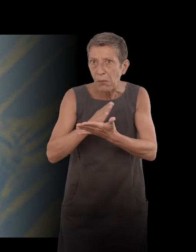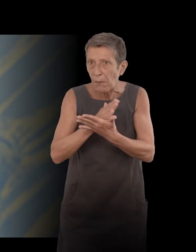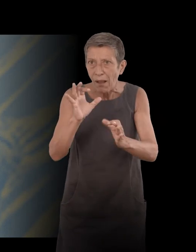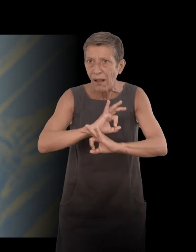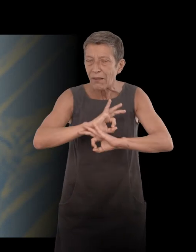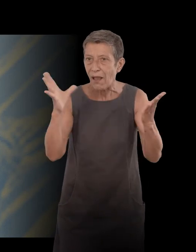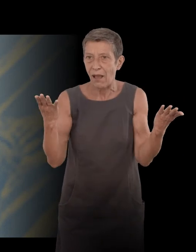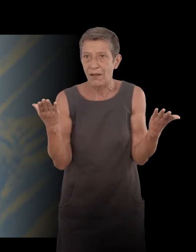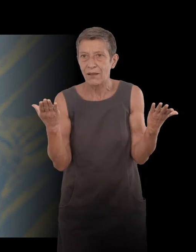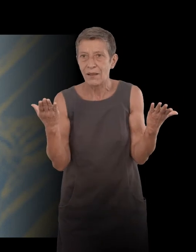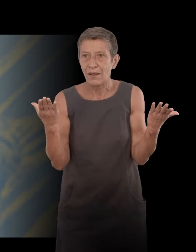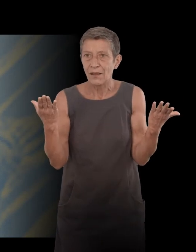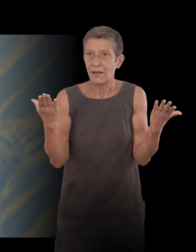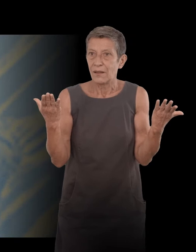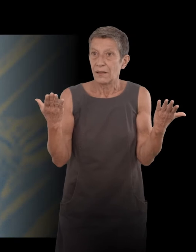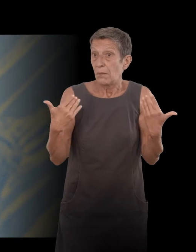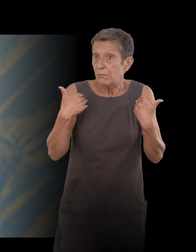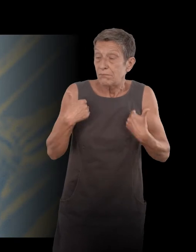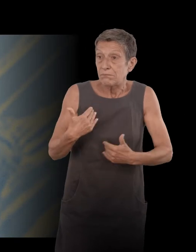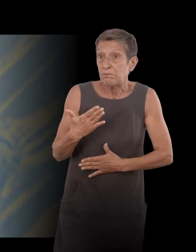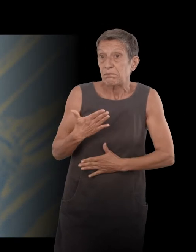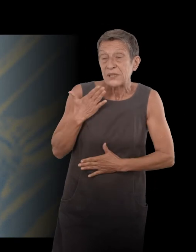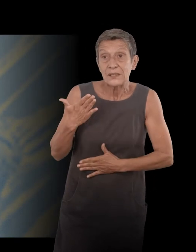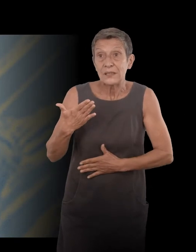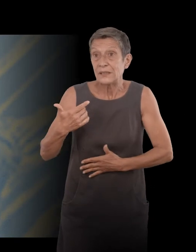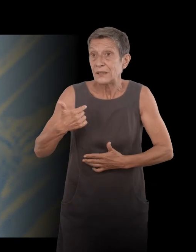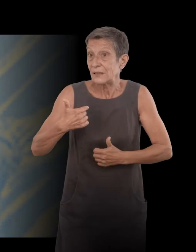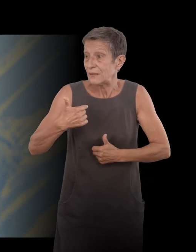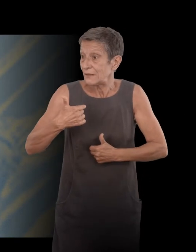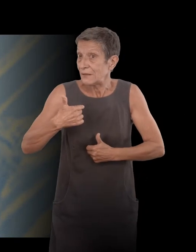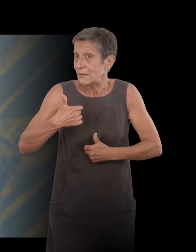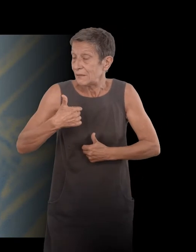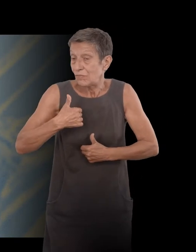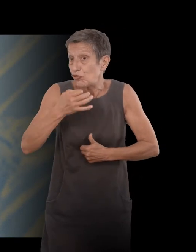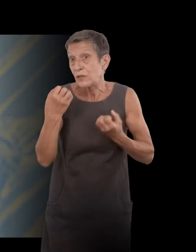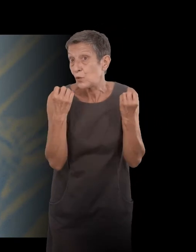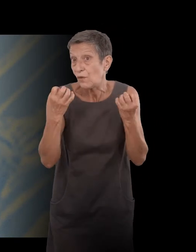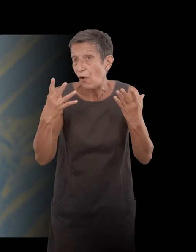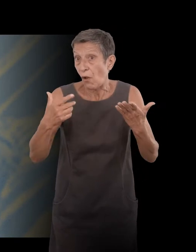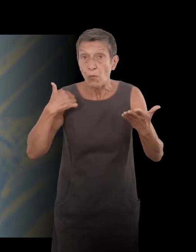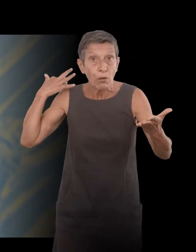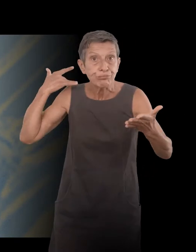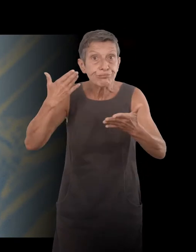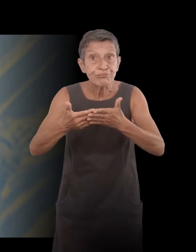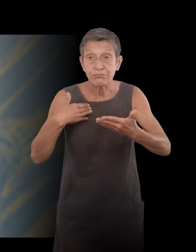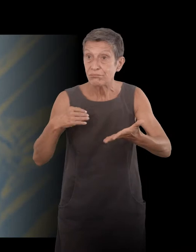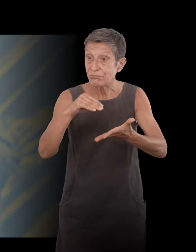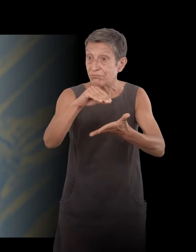it's like was before, it's like I had written